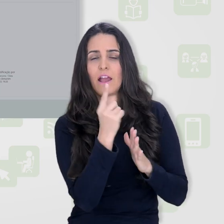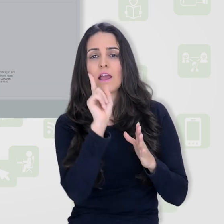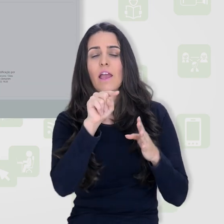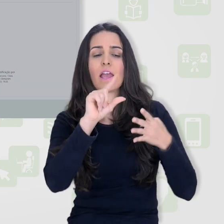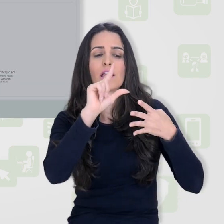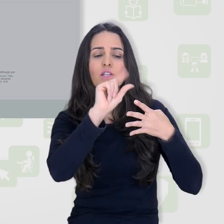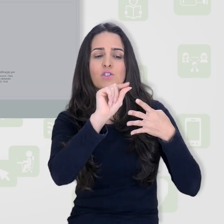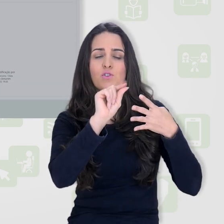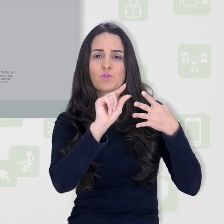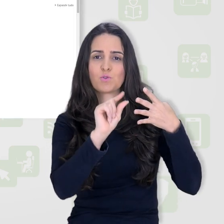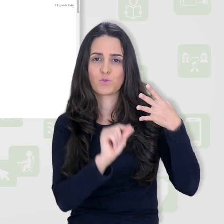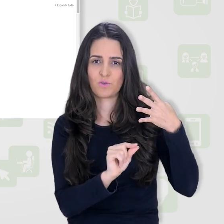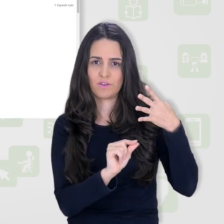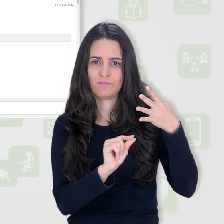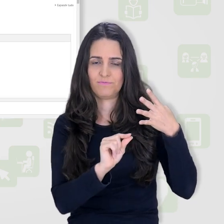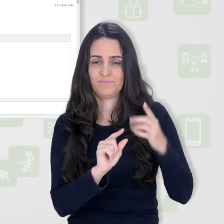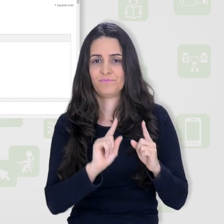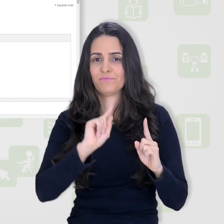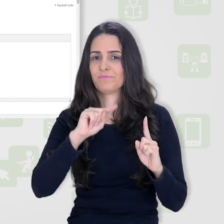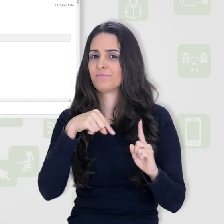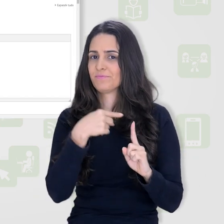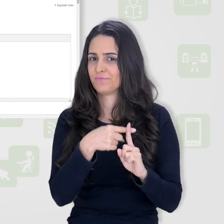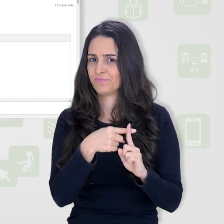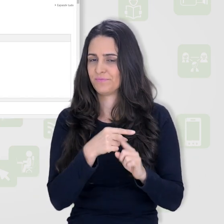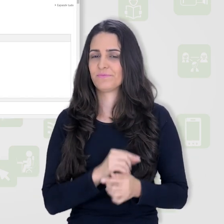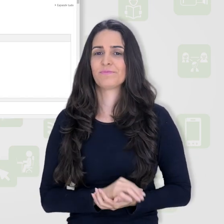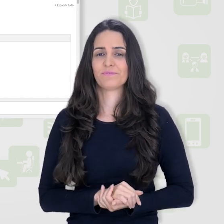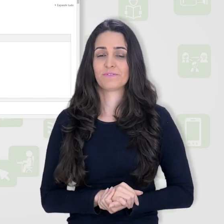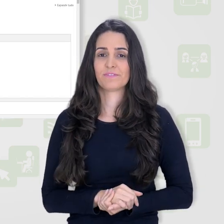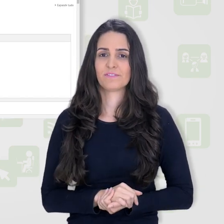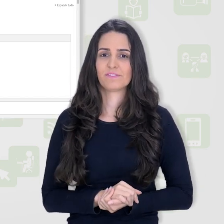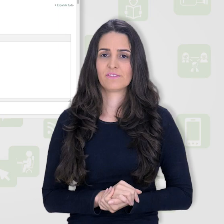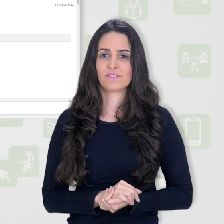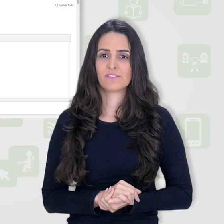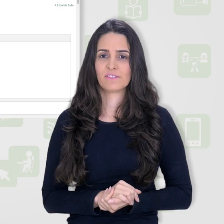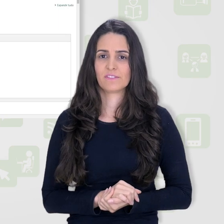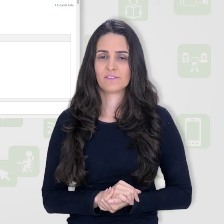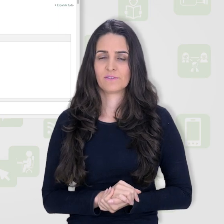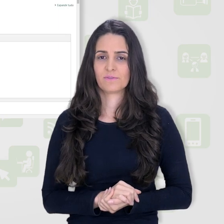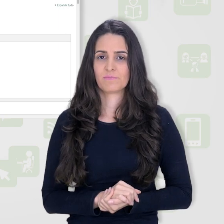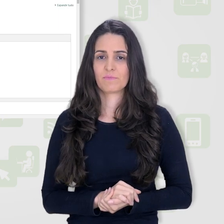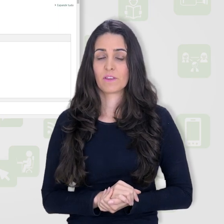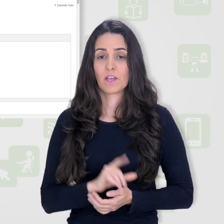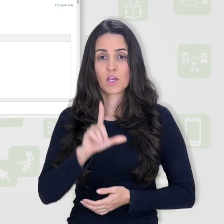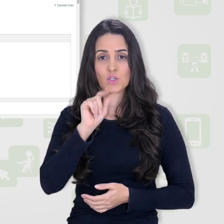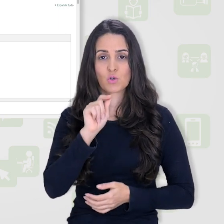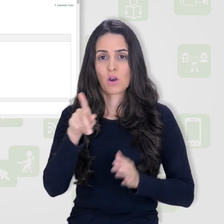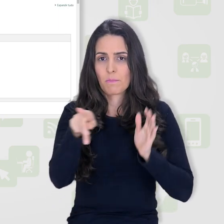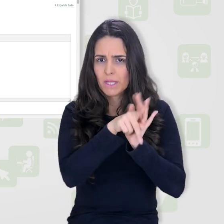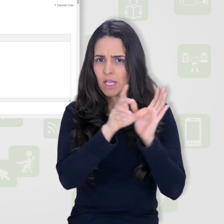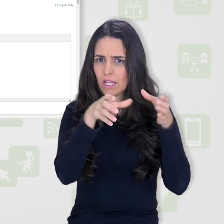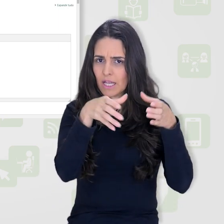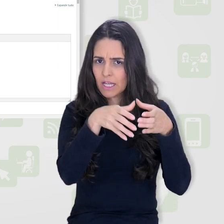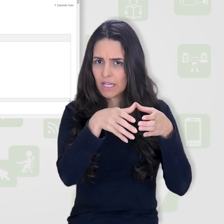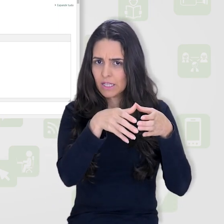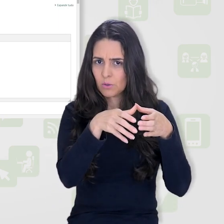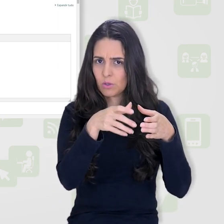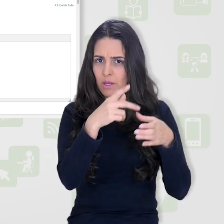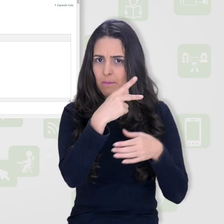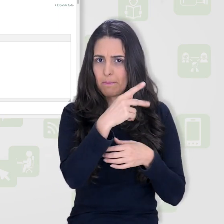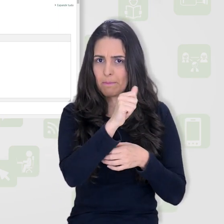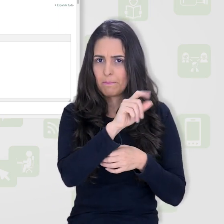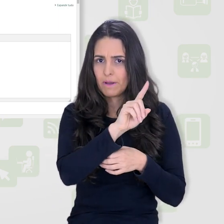múltipla escolha. Adicionar. Aqui podemos definir se ela vai ficar nessa categoria padrão